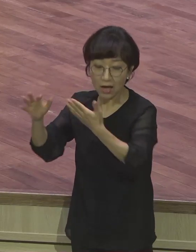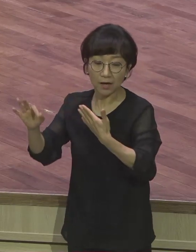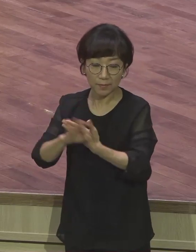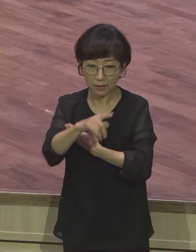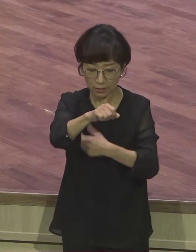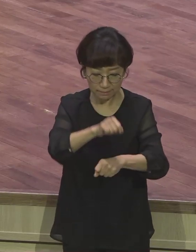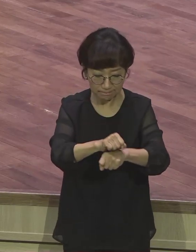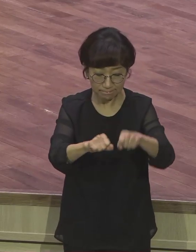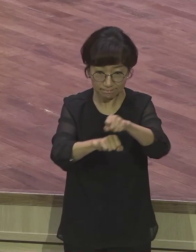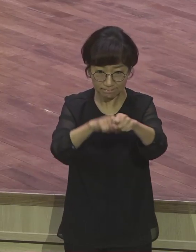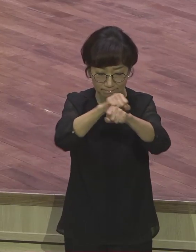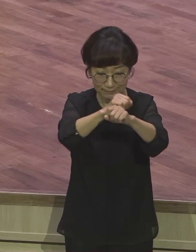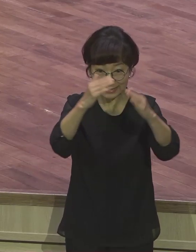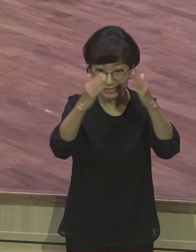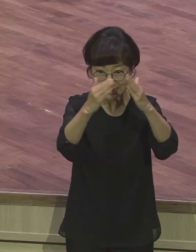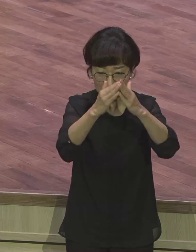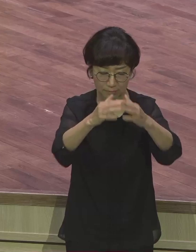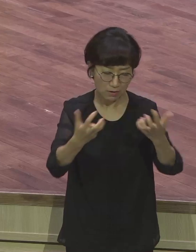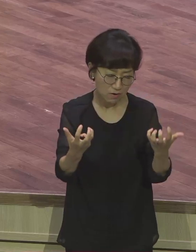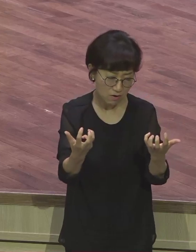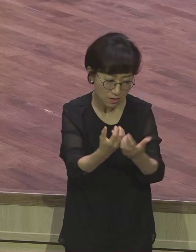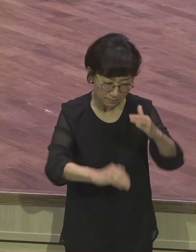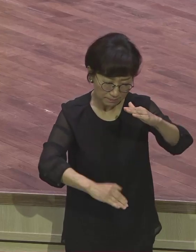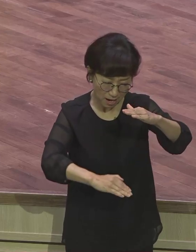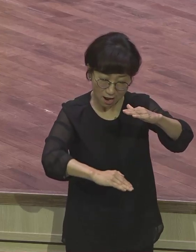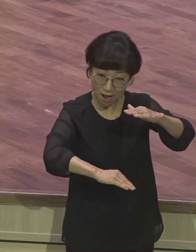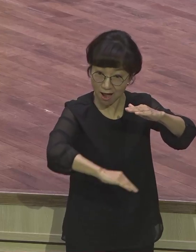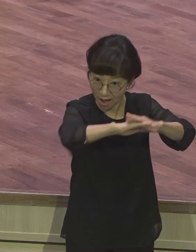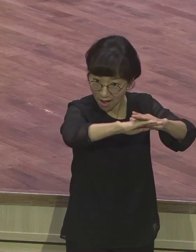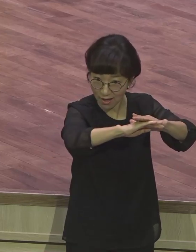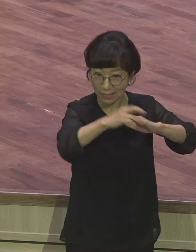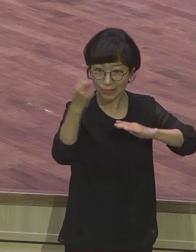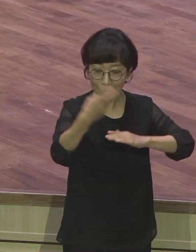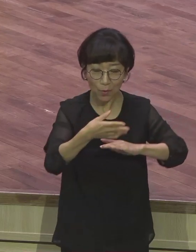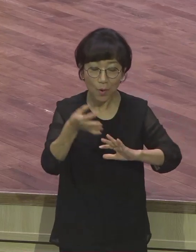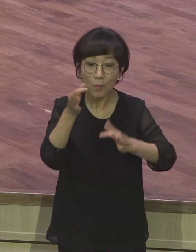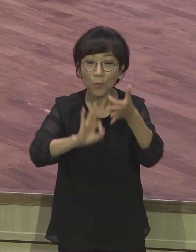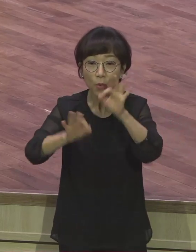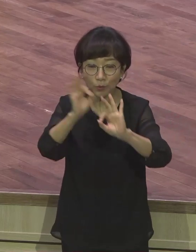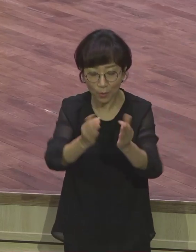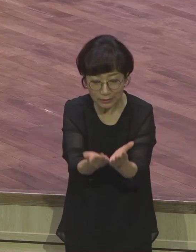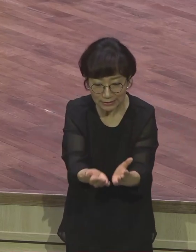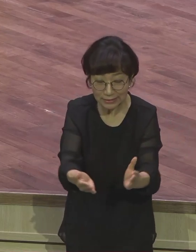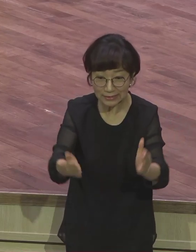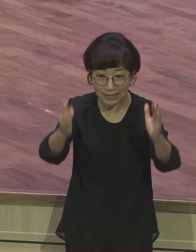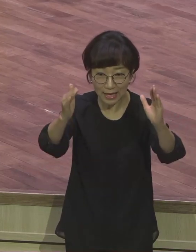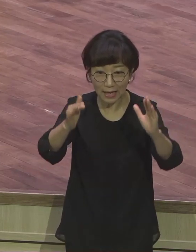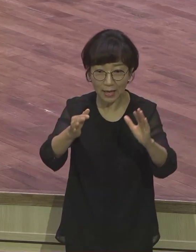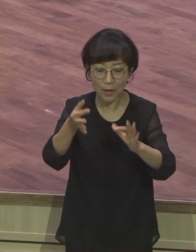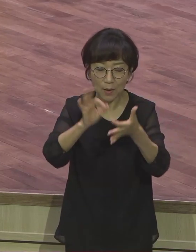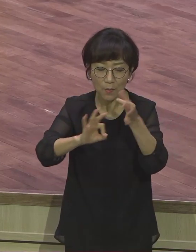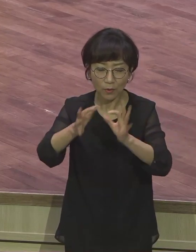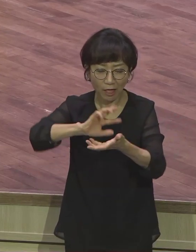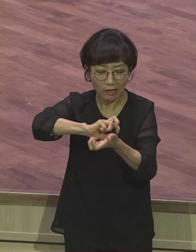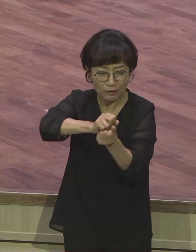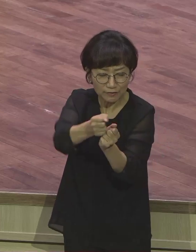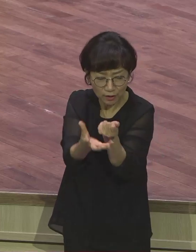가득히 차고 너 포도즙 털에 새 포도즙이 넘치리라 그랬어요. 그래서 이스라엘